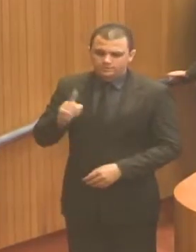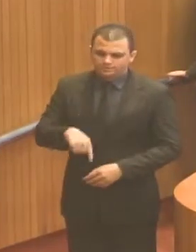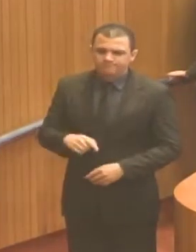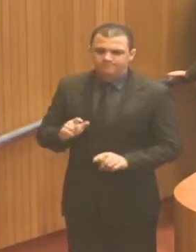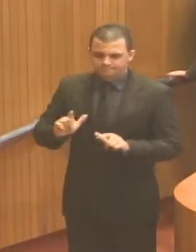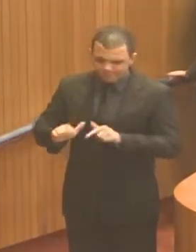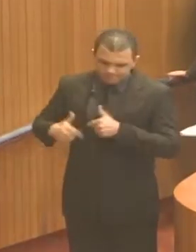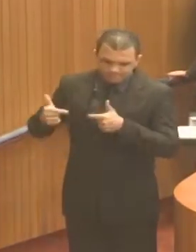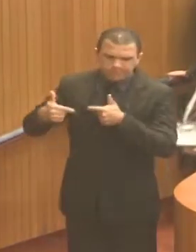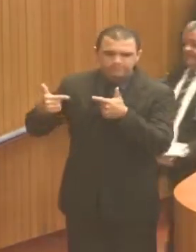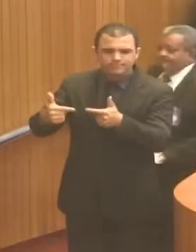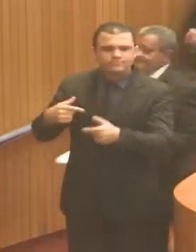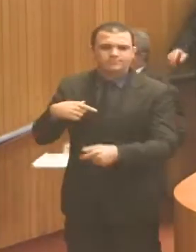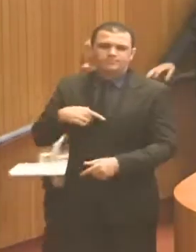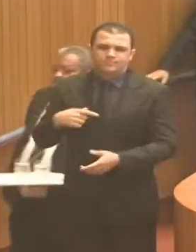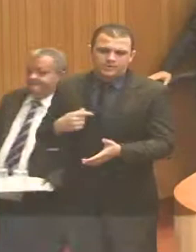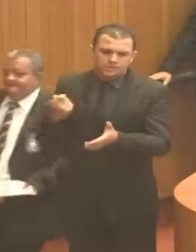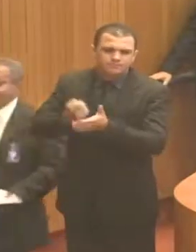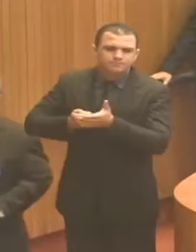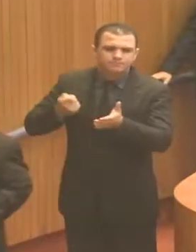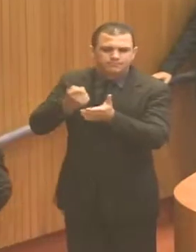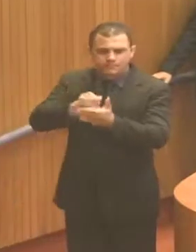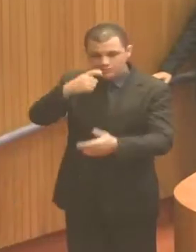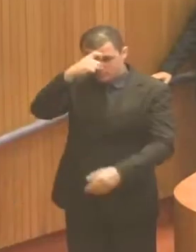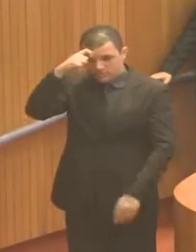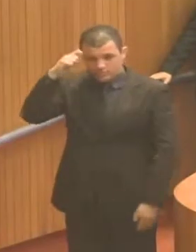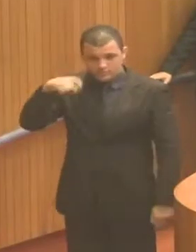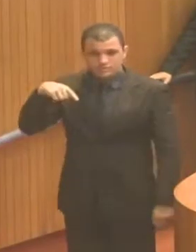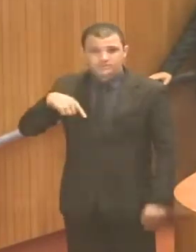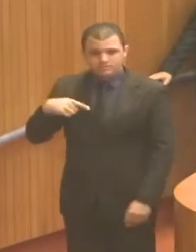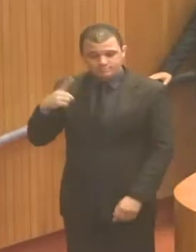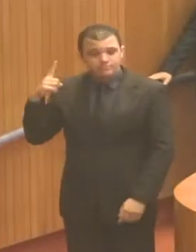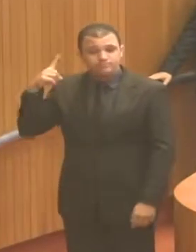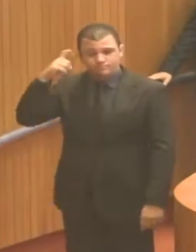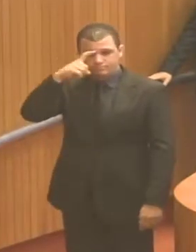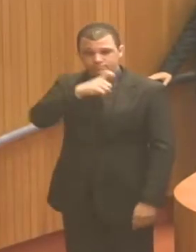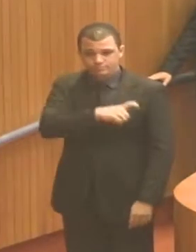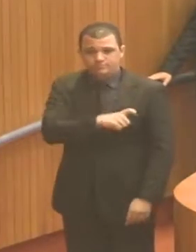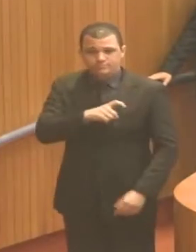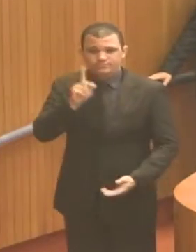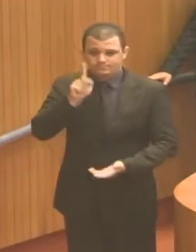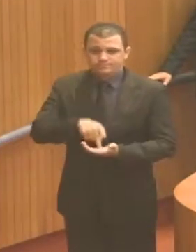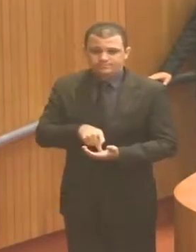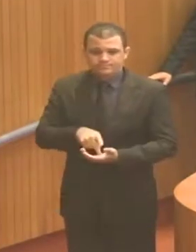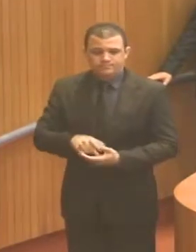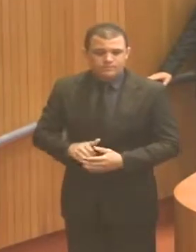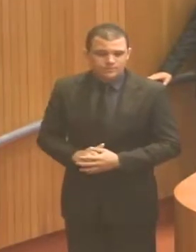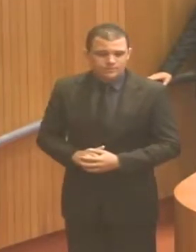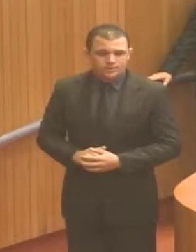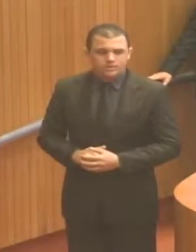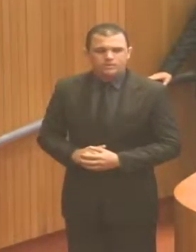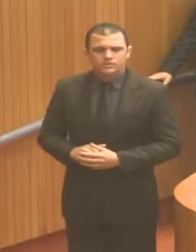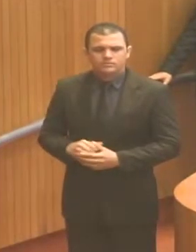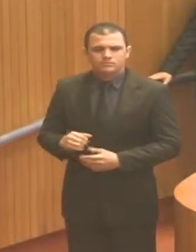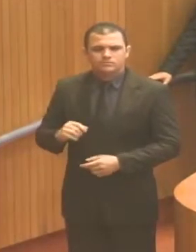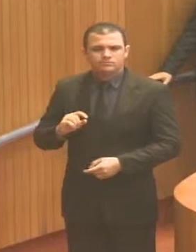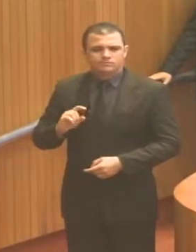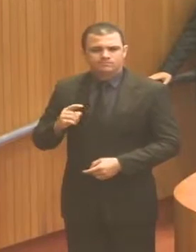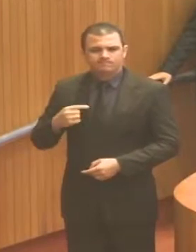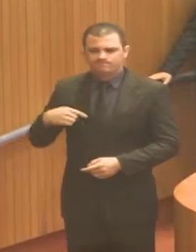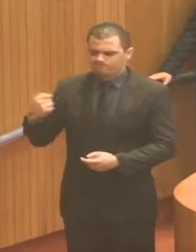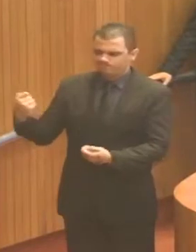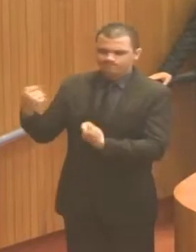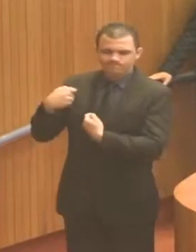árdua, foi uma luta extremamente difícil. Depois de vencer as